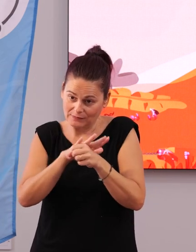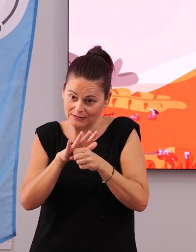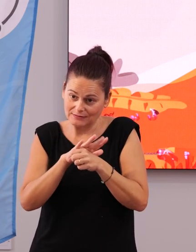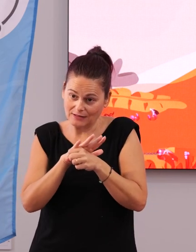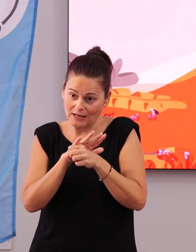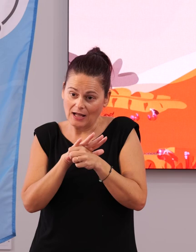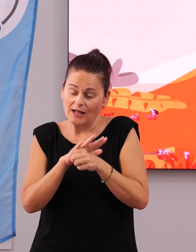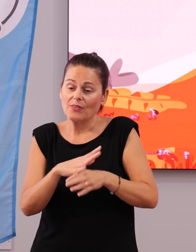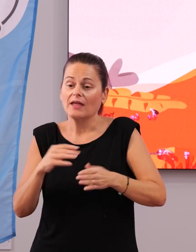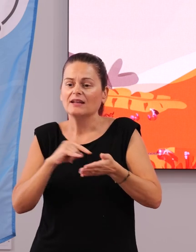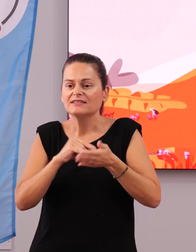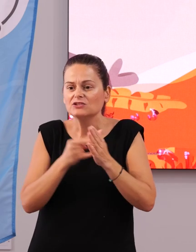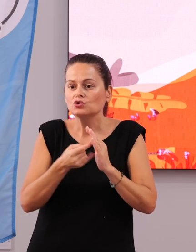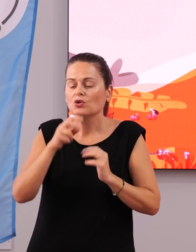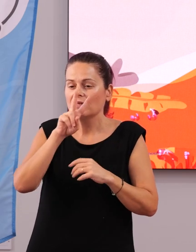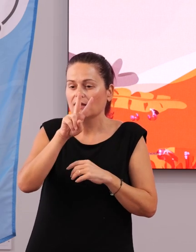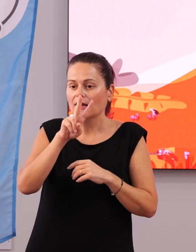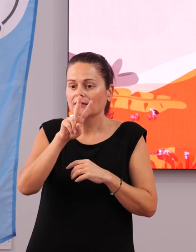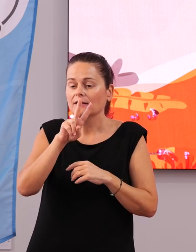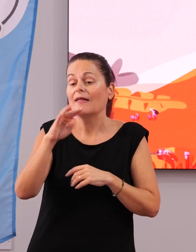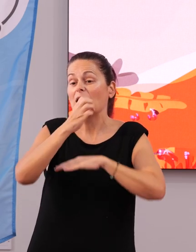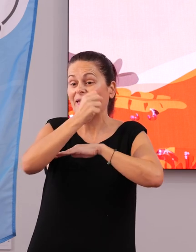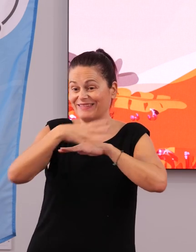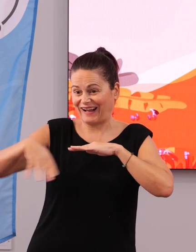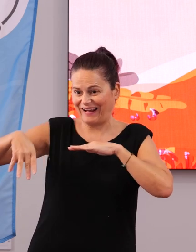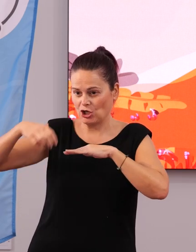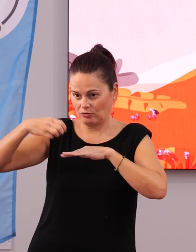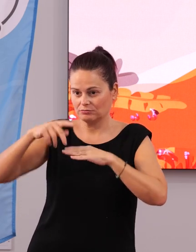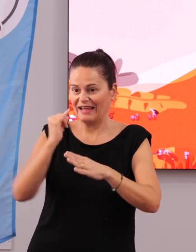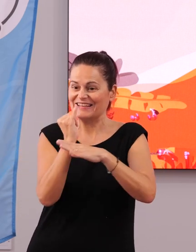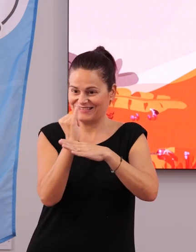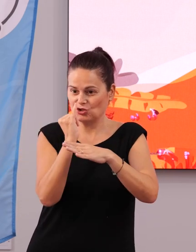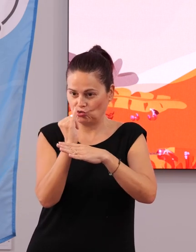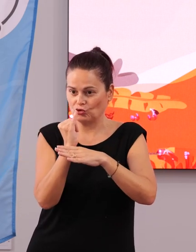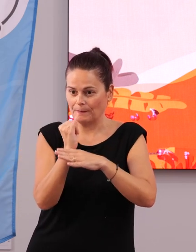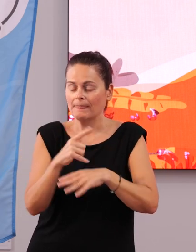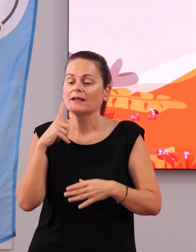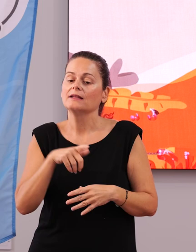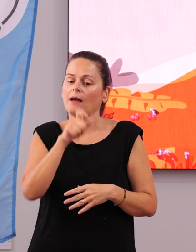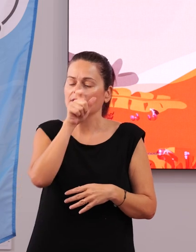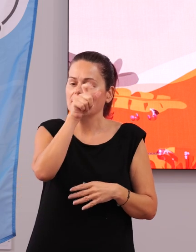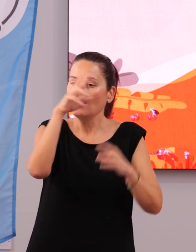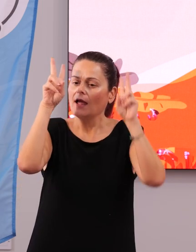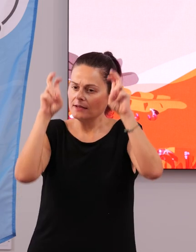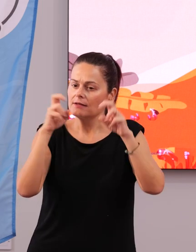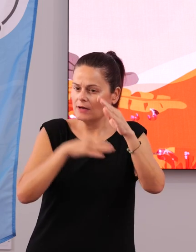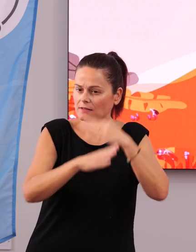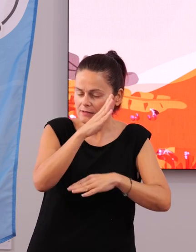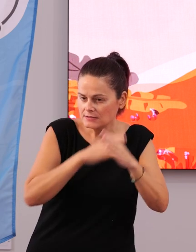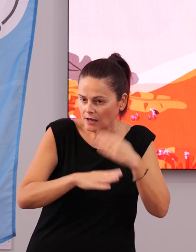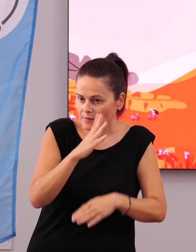Enseñanza Secundaria del Mediterráneo, que van a abordar temas de discapacidad en sus proyectos de